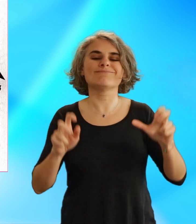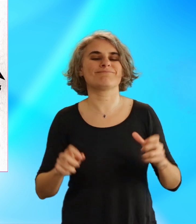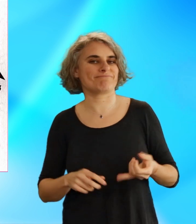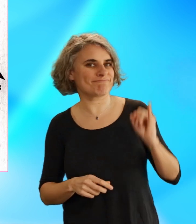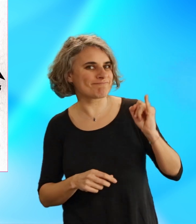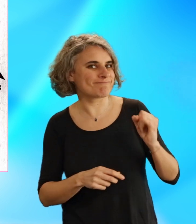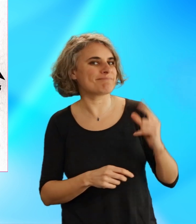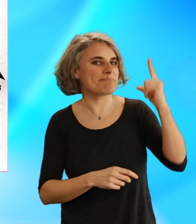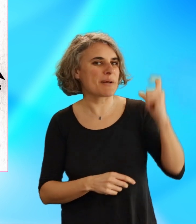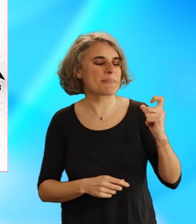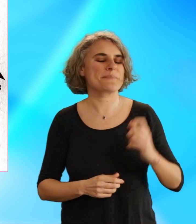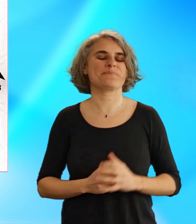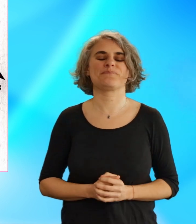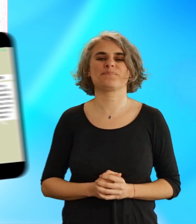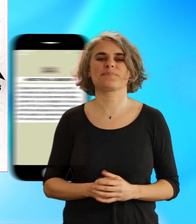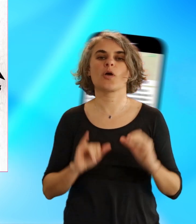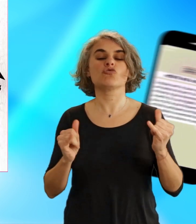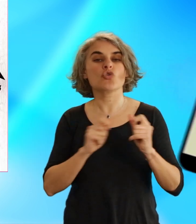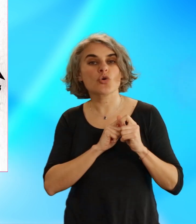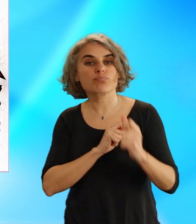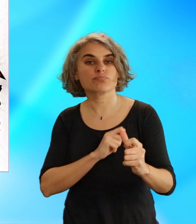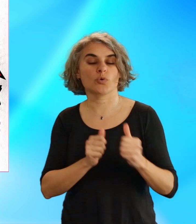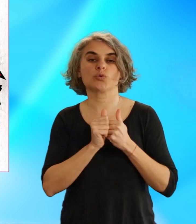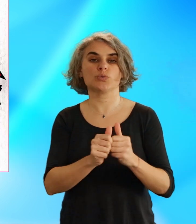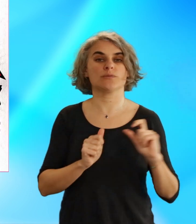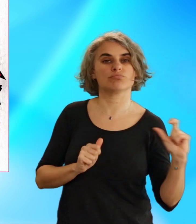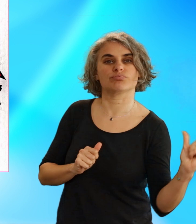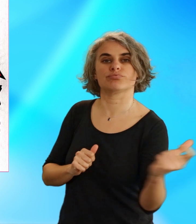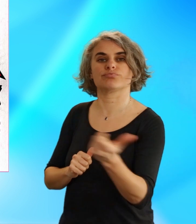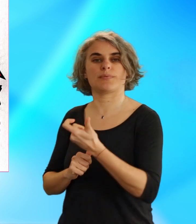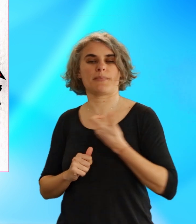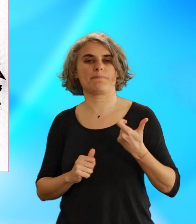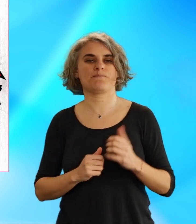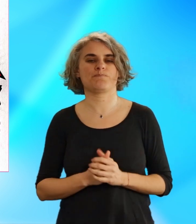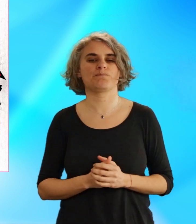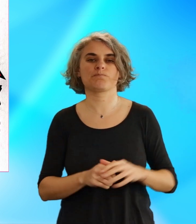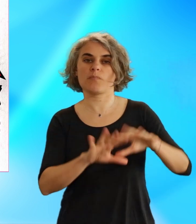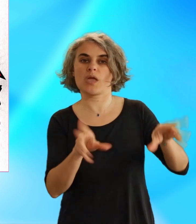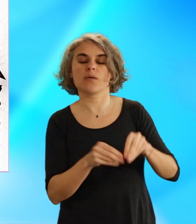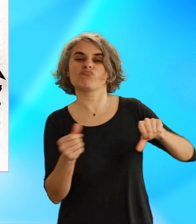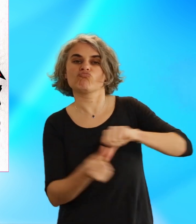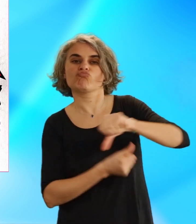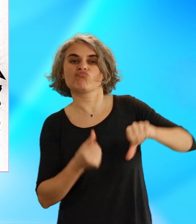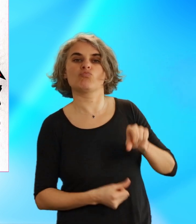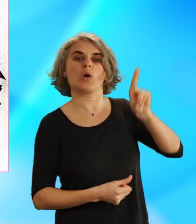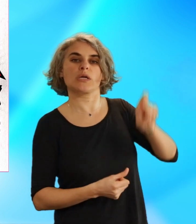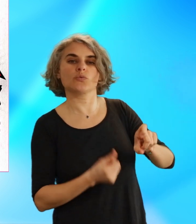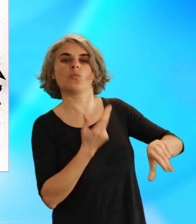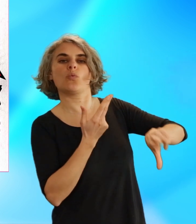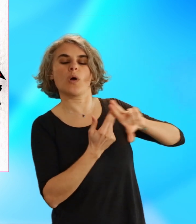'hésite pas à débuter. Déroulement du jeu Le jeu se déroule dans le sens des aiguilles d'une montre. Les équipes jouent à tour de